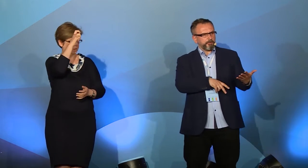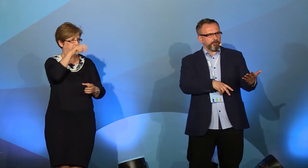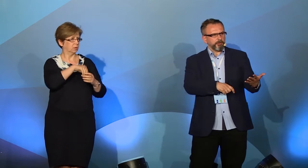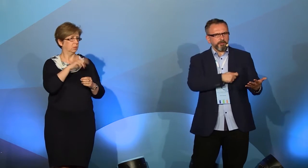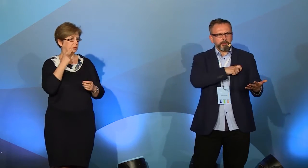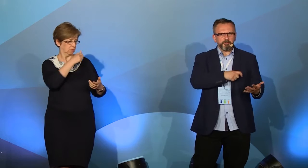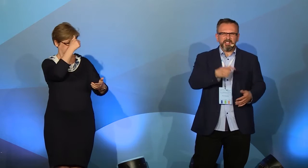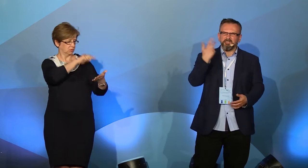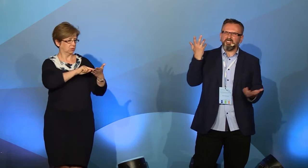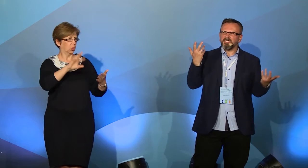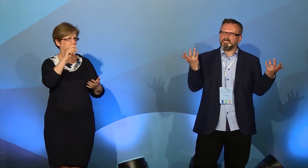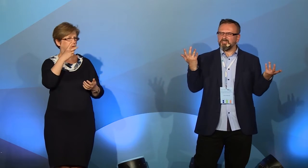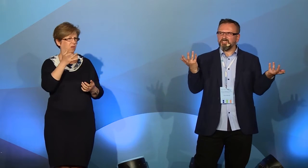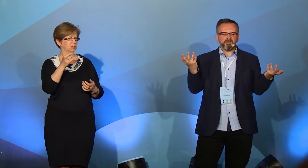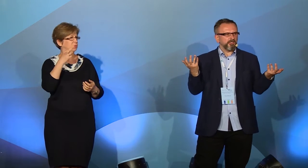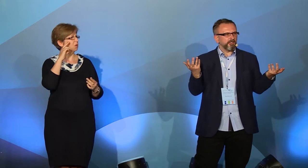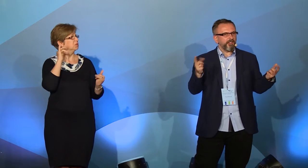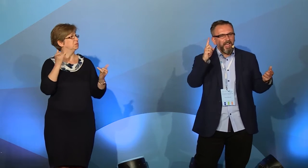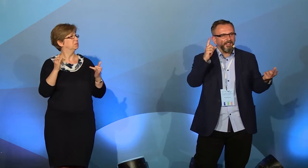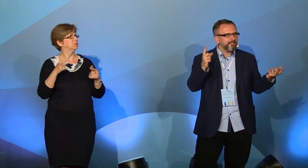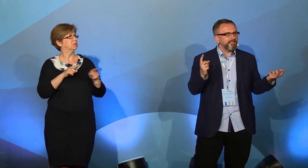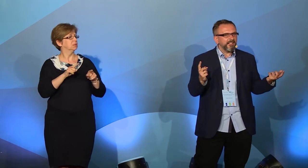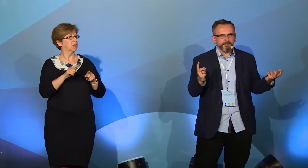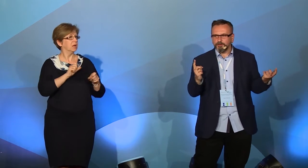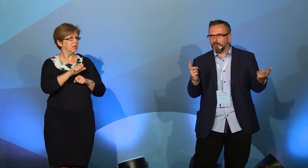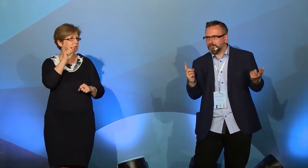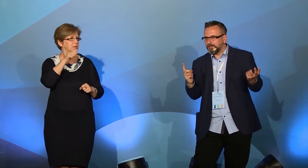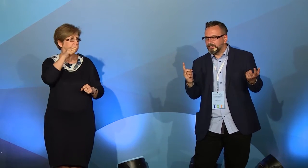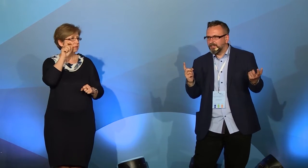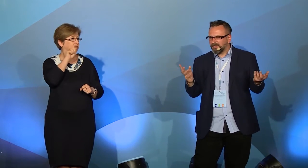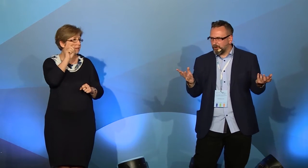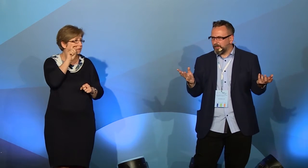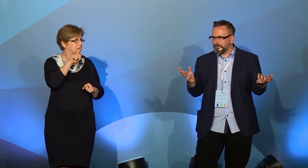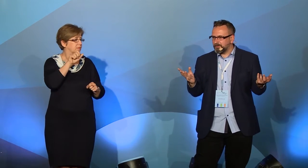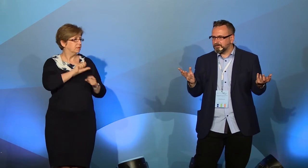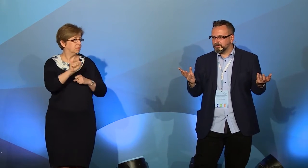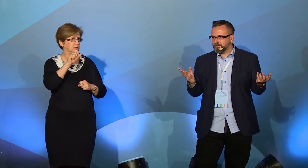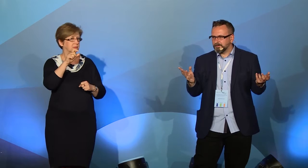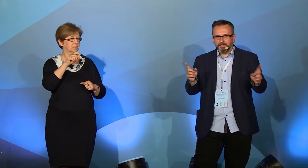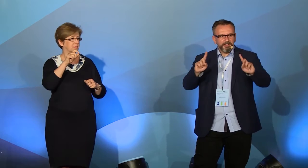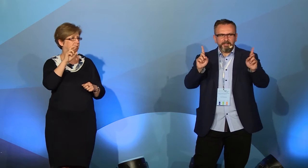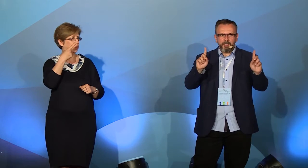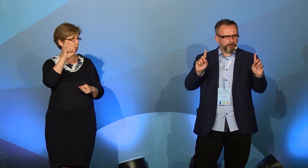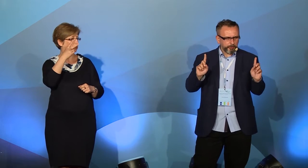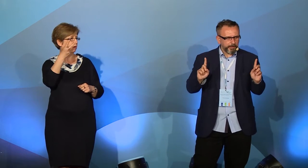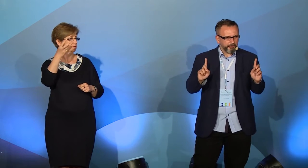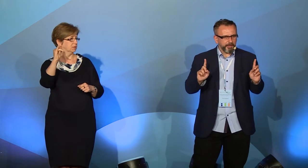zobaczyli Rutkowski, i pomyśleli, Rutkowski, Rutkowski, z niczym się nie kojarzy. A, jest detektyw Rutkowski. Znają Państwo? Nie mam nic wspólnego z nim,